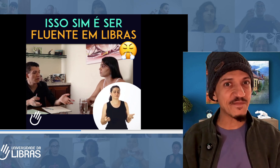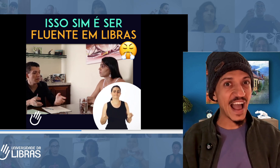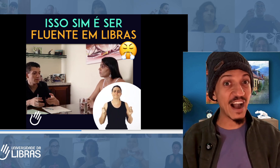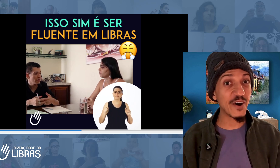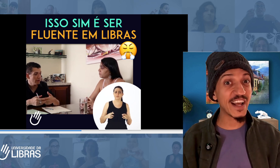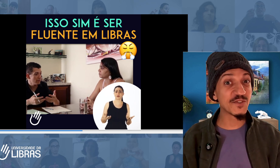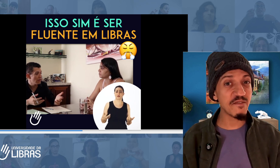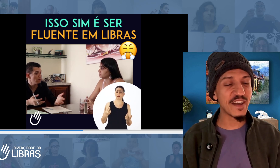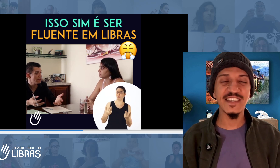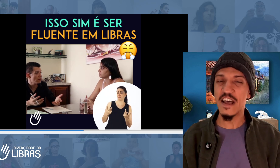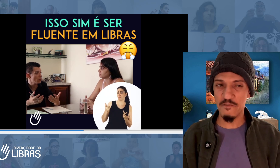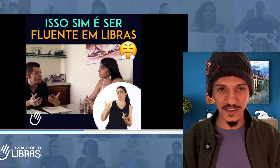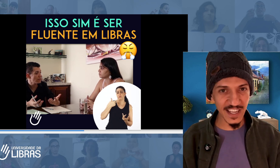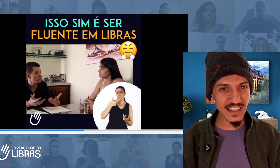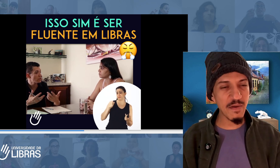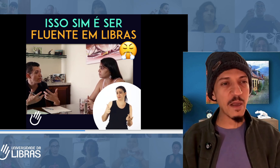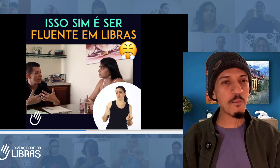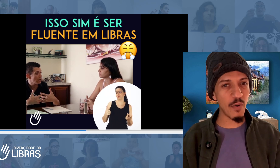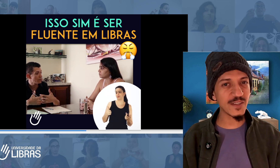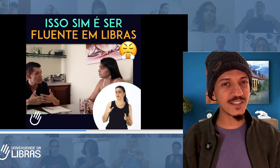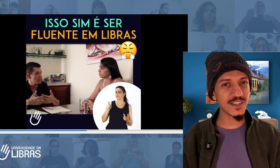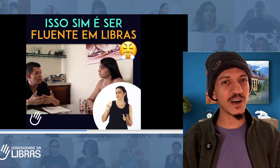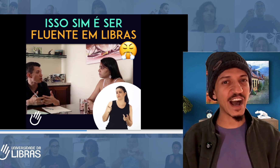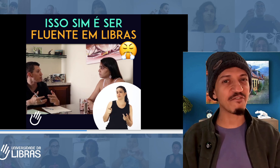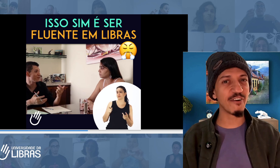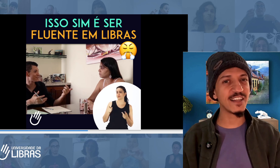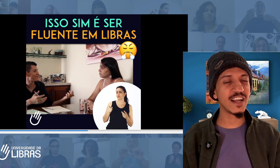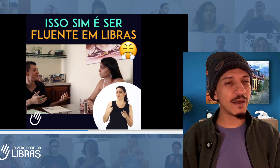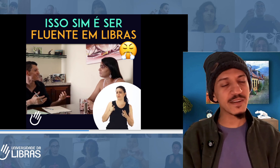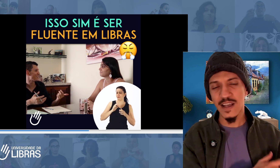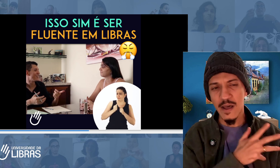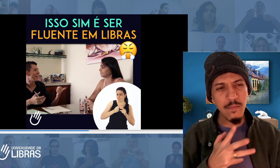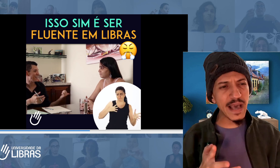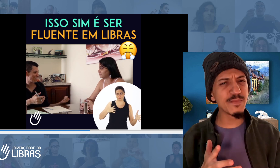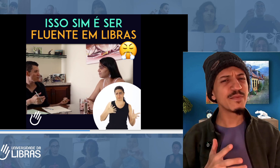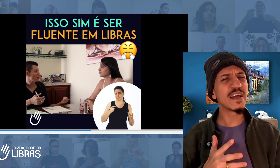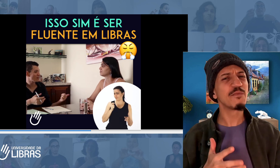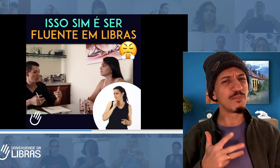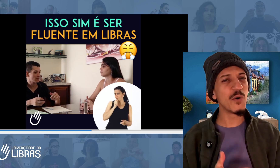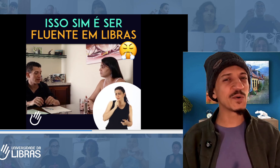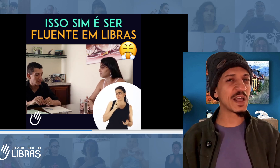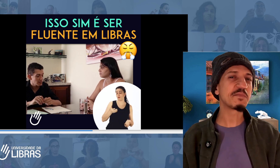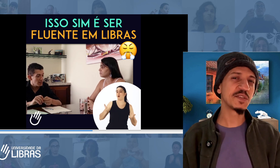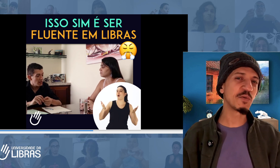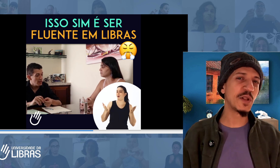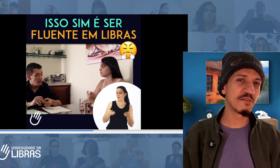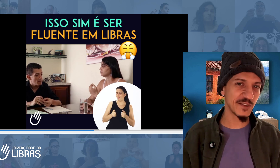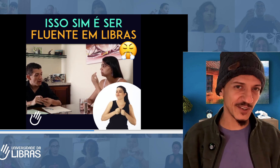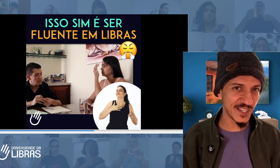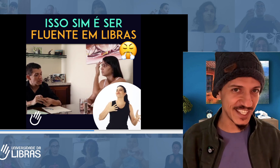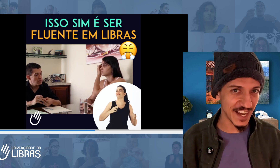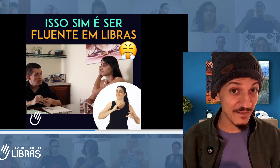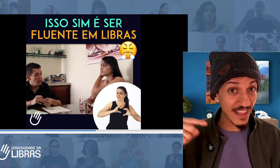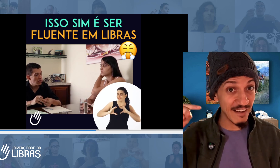Agora é a sua vez. Você também pode se tornar fluente em Libras mesmo tendo pouco tempo disponível no seu dia a dia. Vai lá.